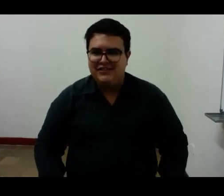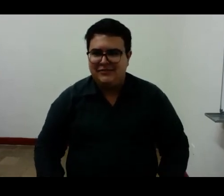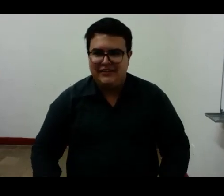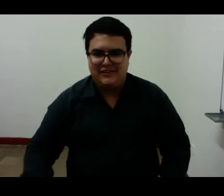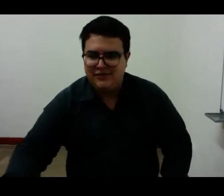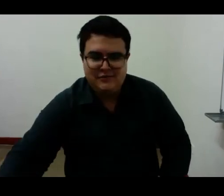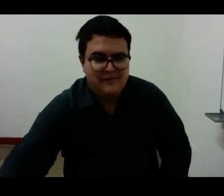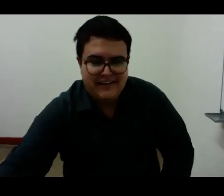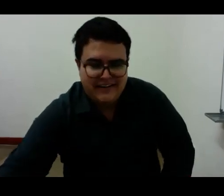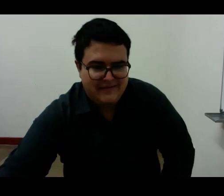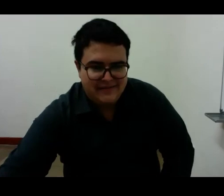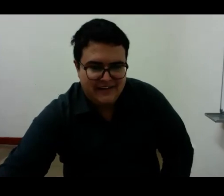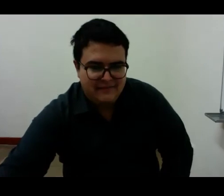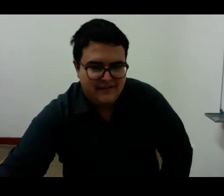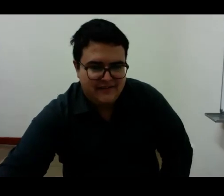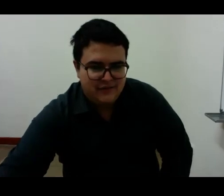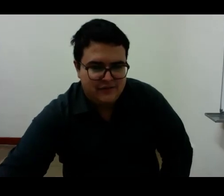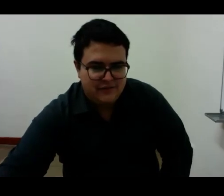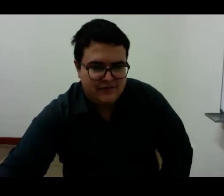apunte número 6